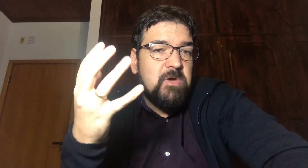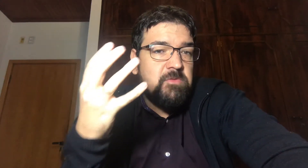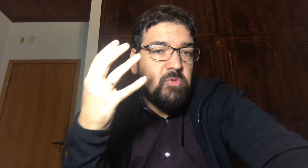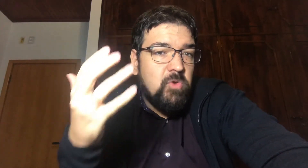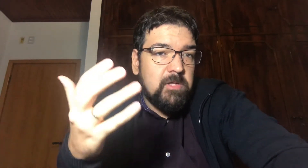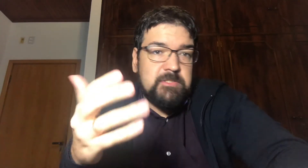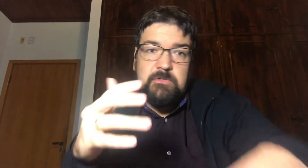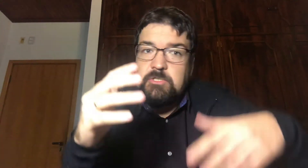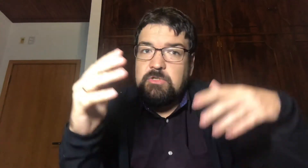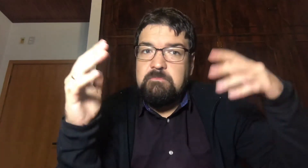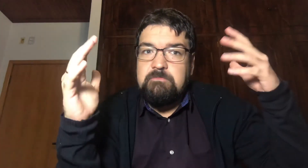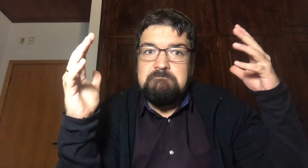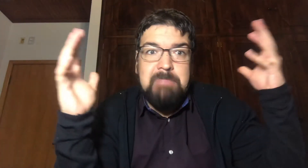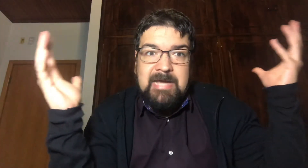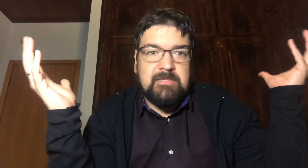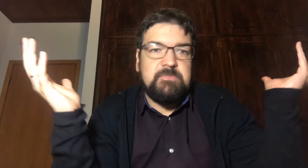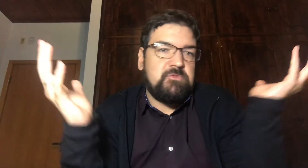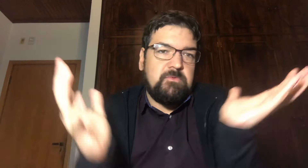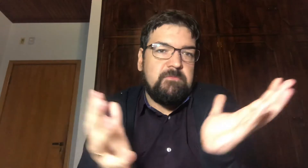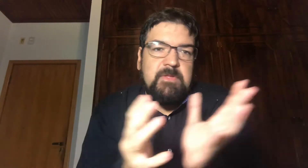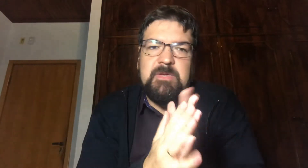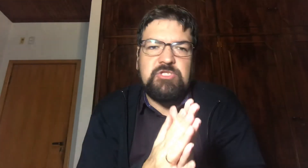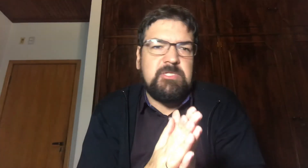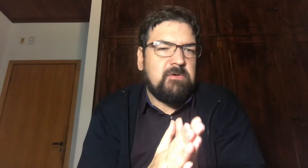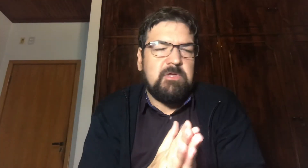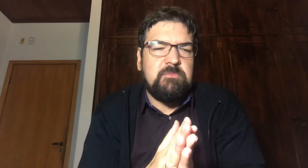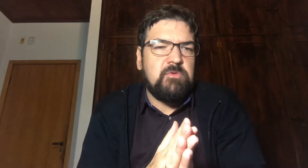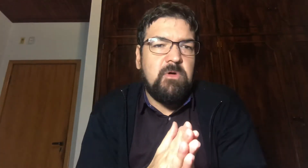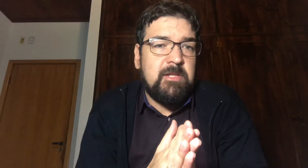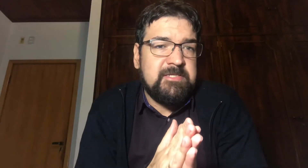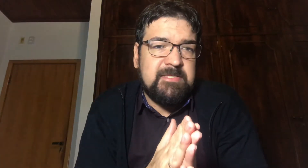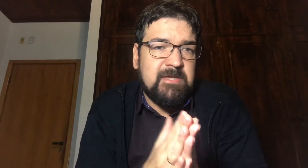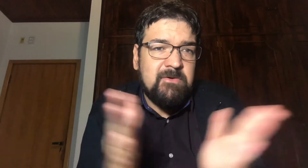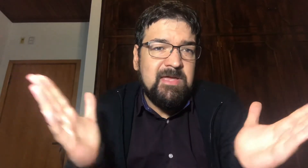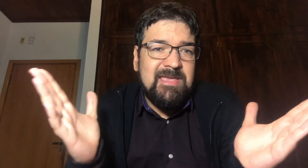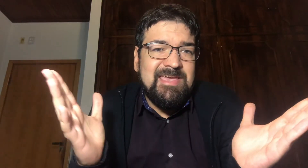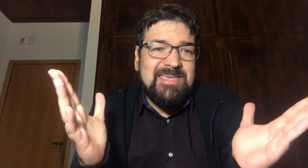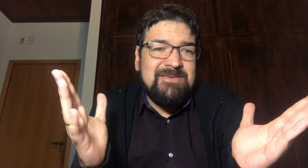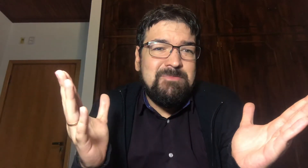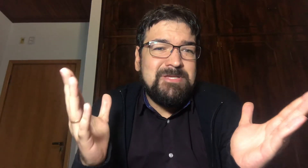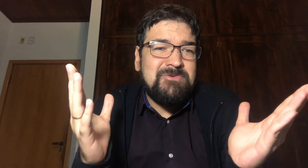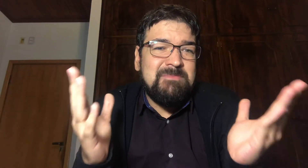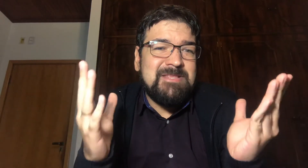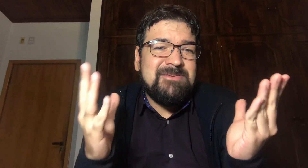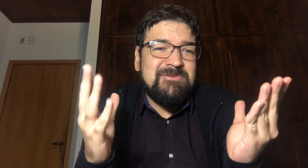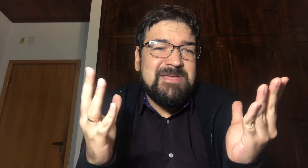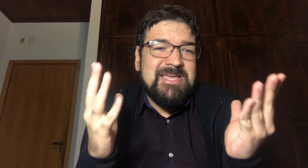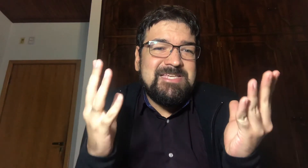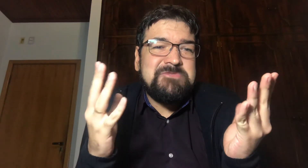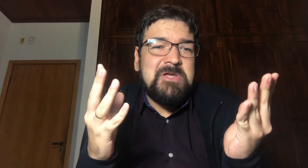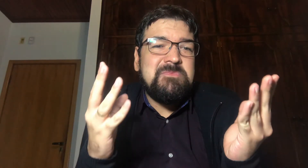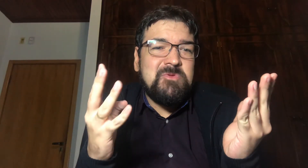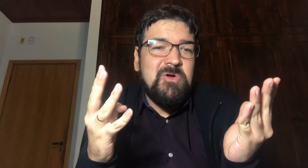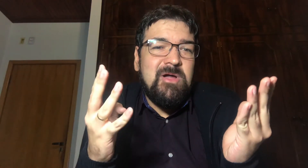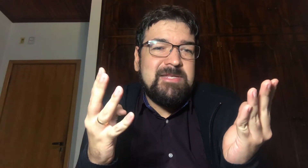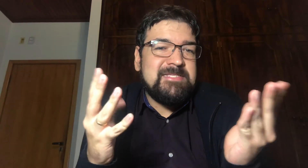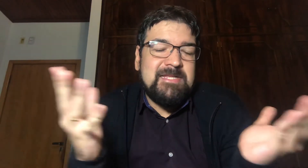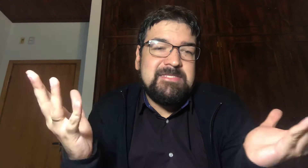4 mil dólares Eu achei um baita absurdo Imagina 4 mil dólares E tal E o Bitcoin bateu Esses 4 mil dólares Em